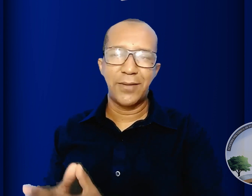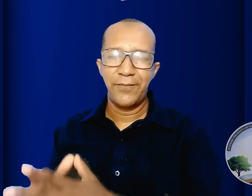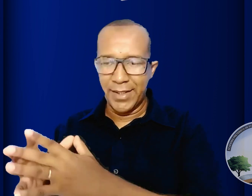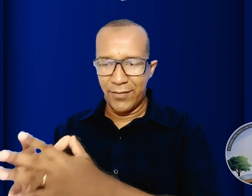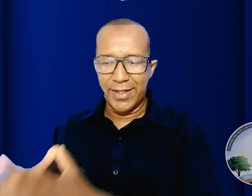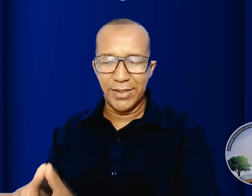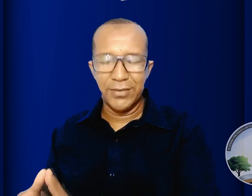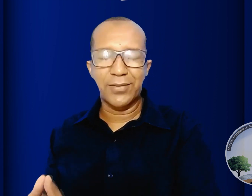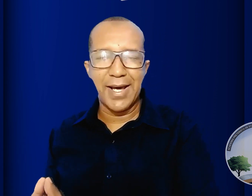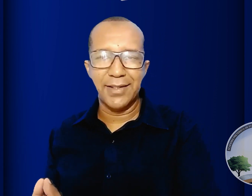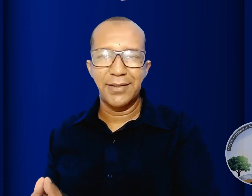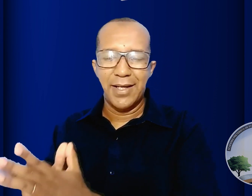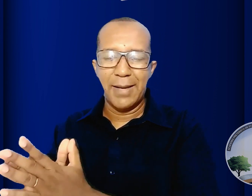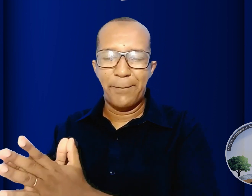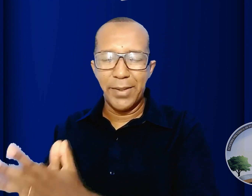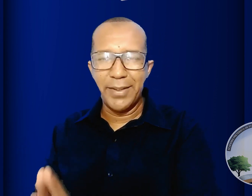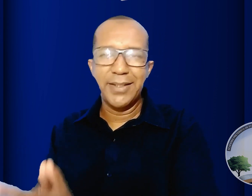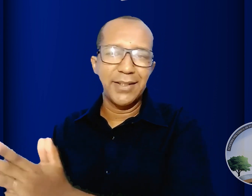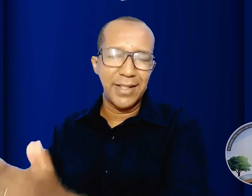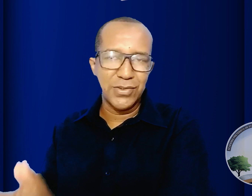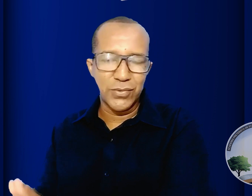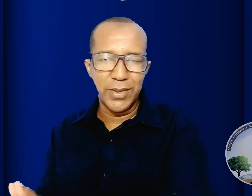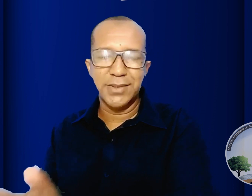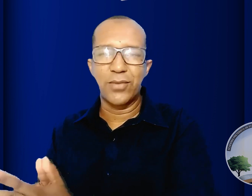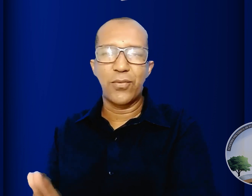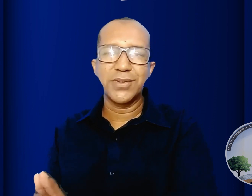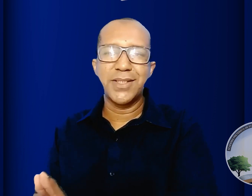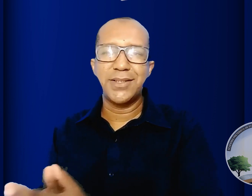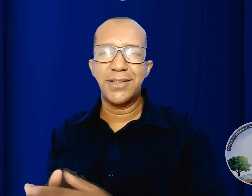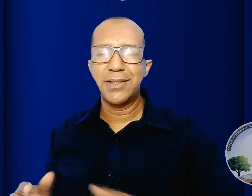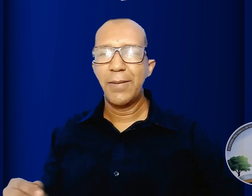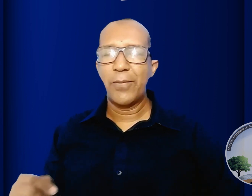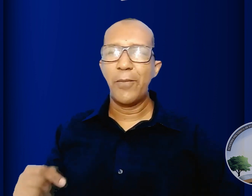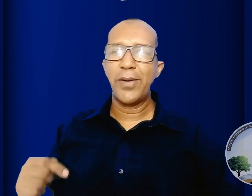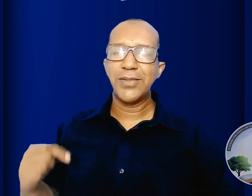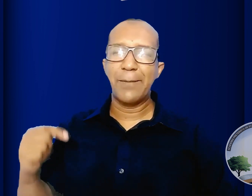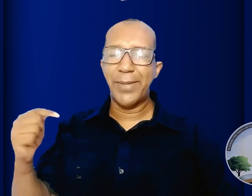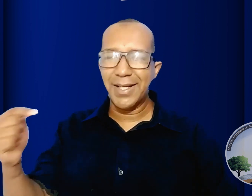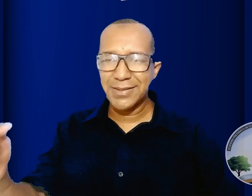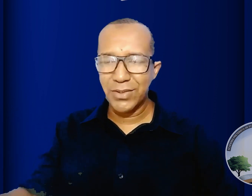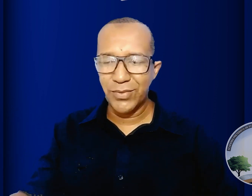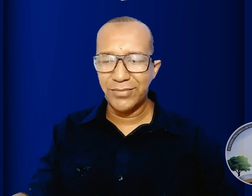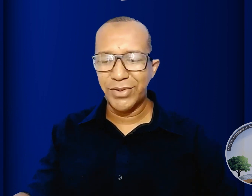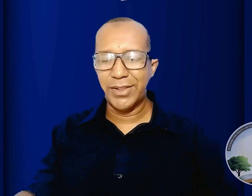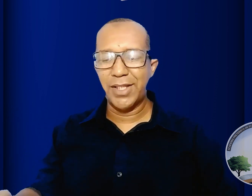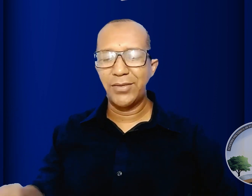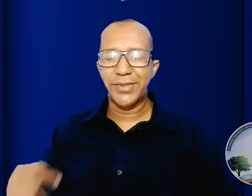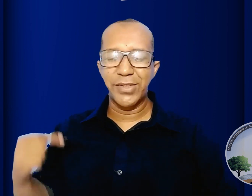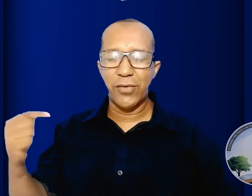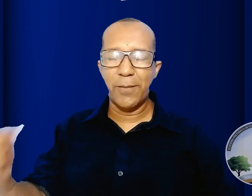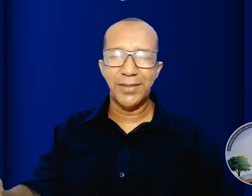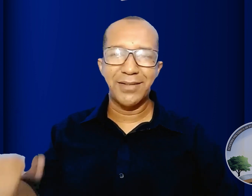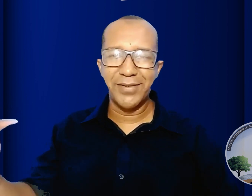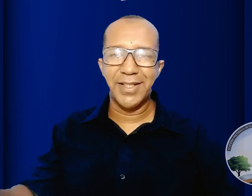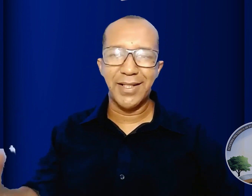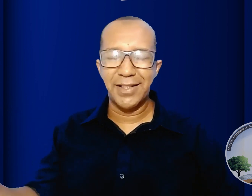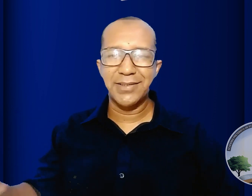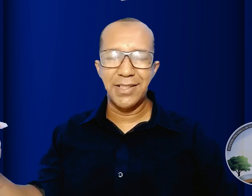então é uma questão clara a primeira ressurreição concedida por meio da pregação do Evangelho transformando a vida daqueles que